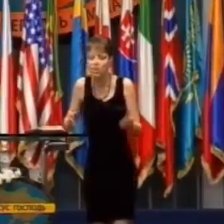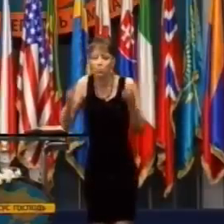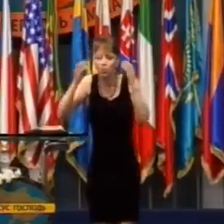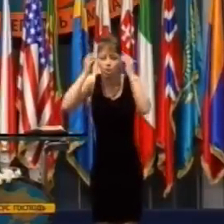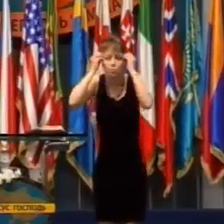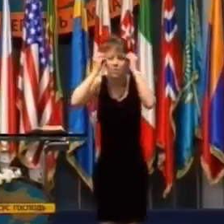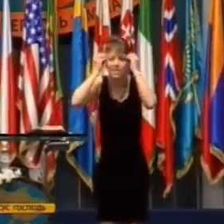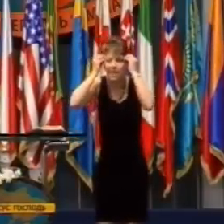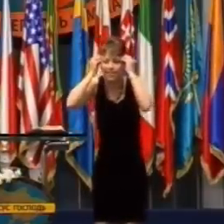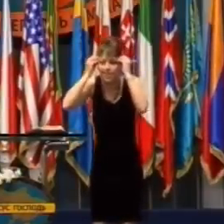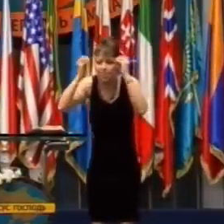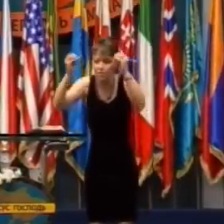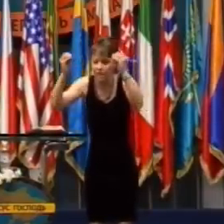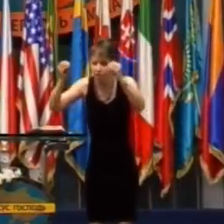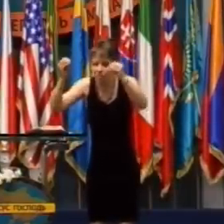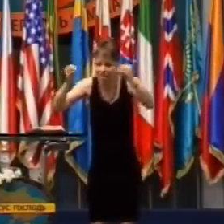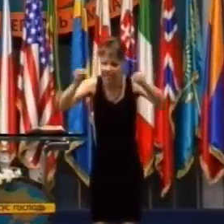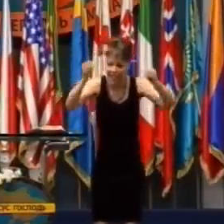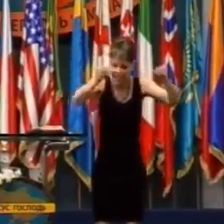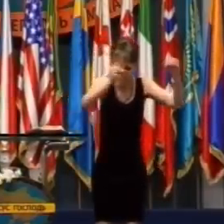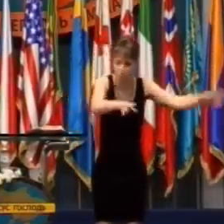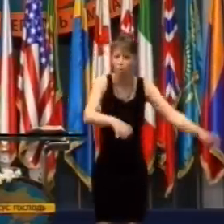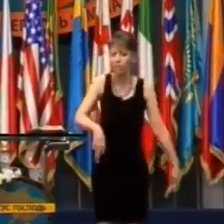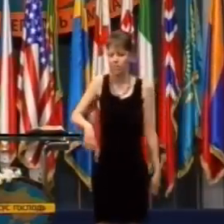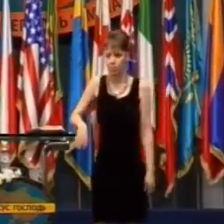nemôžete vymyslieť zázrak.